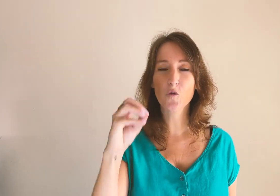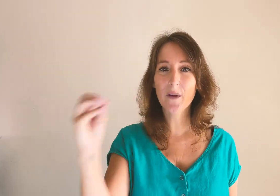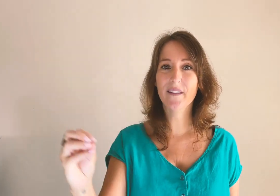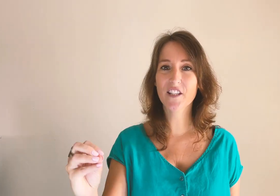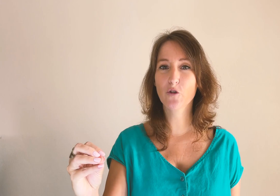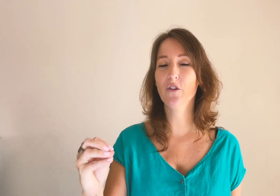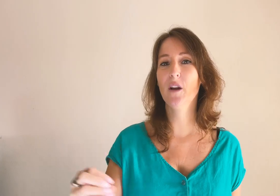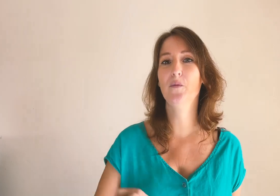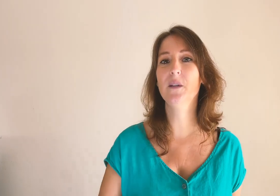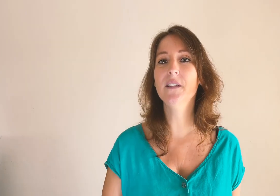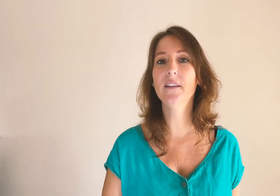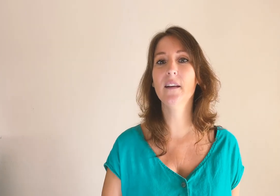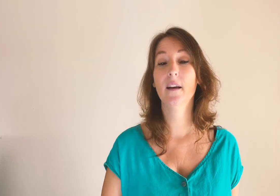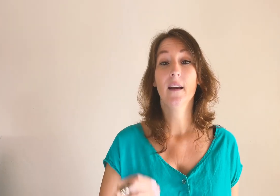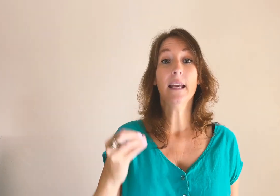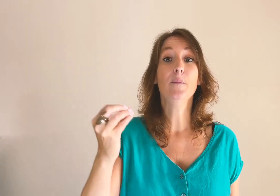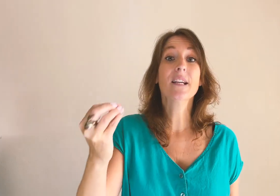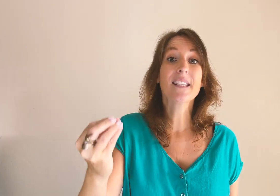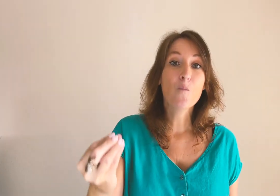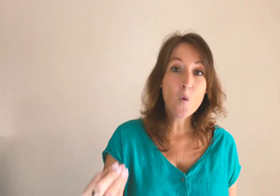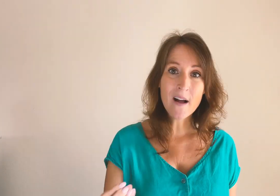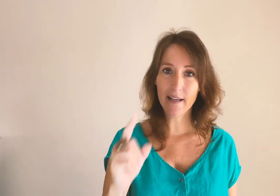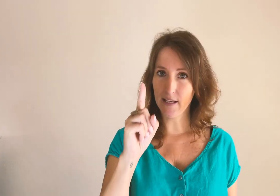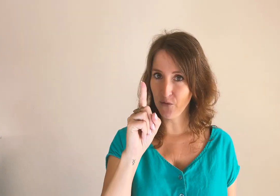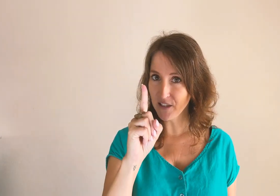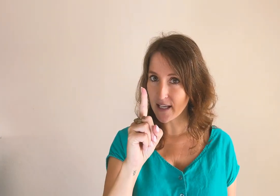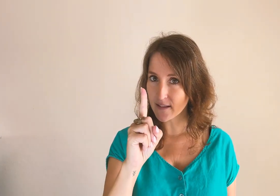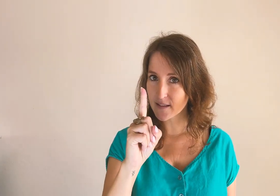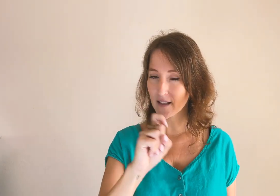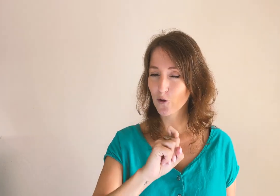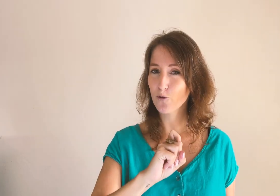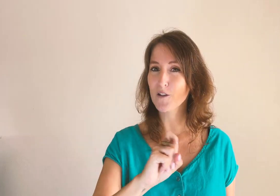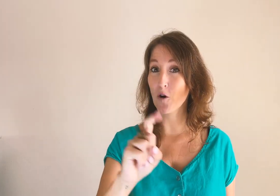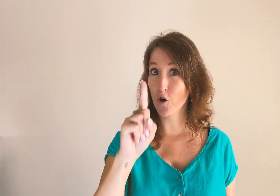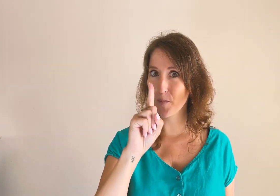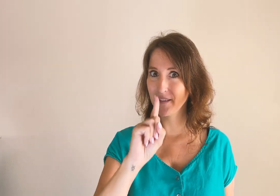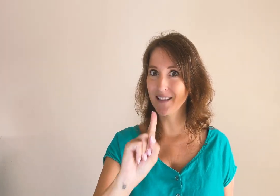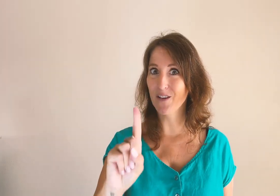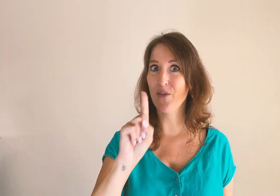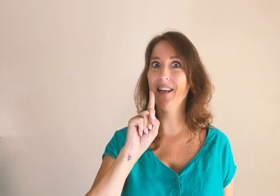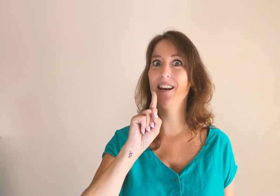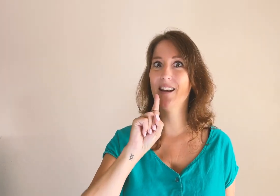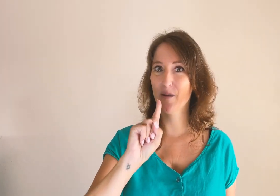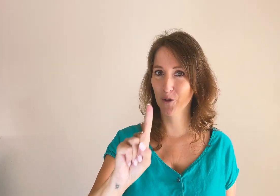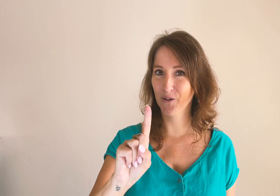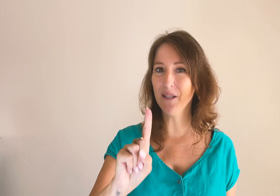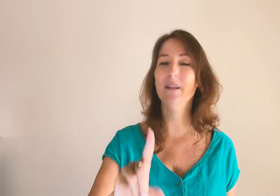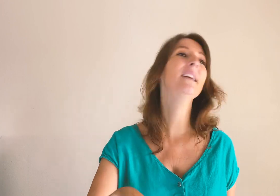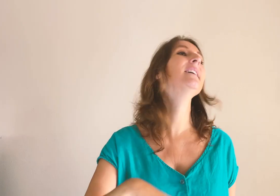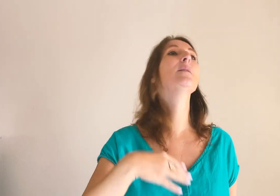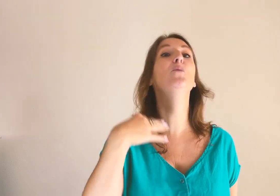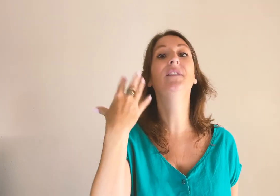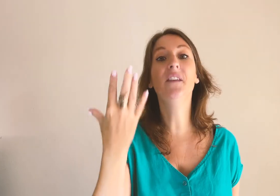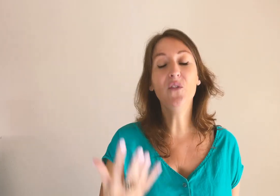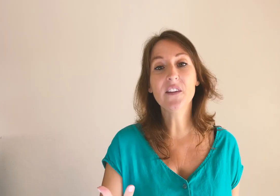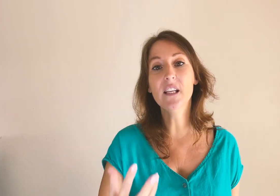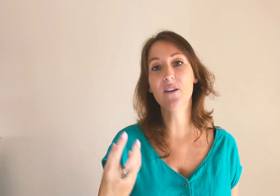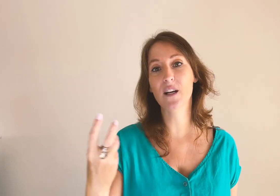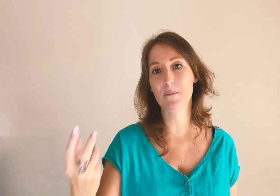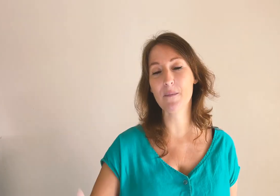du paysage actuel, de la publicité, eh bien, c'est moins efficace, attention, je n'ai encore pas dit qu'il fallait l'abandonner, mais c'est plus difficile d'avoir les mêmes